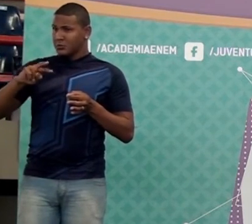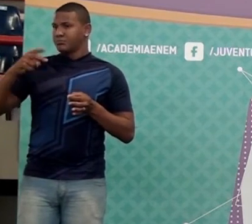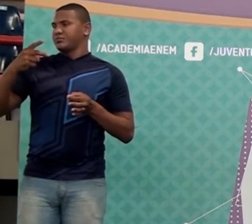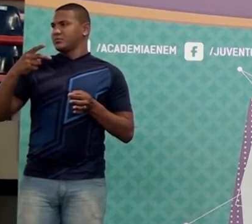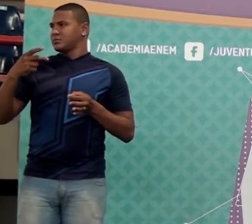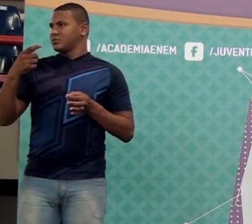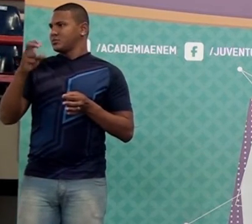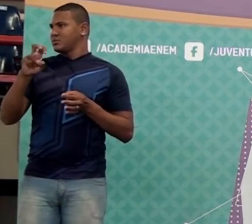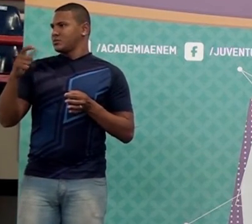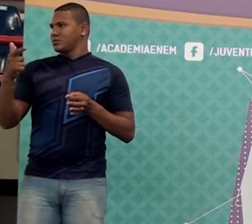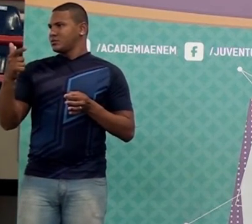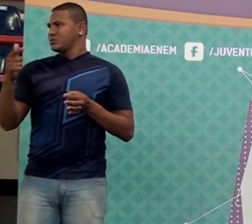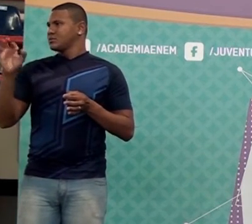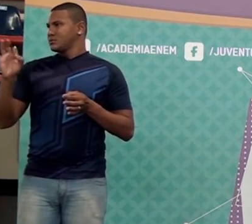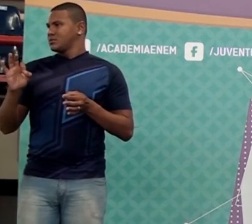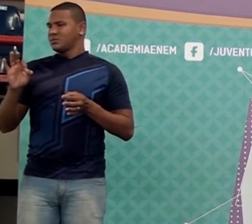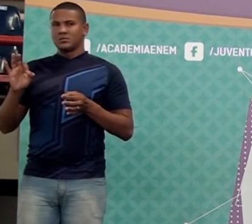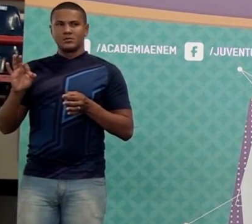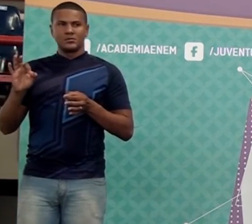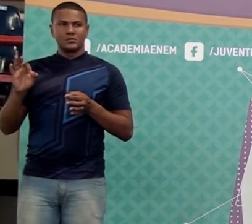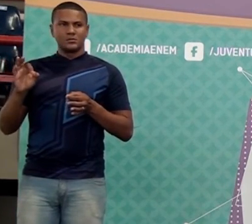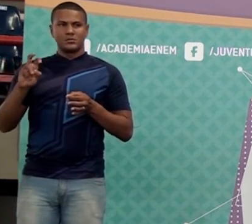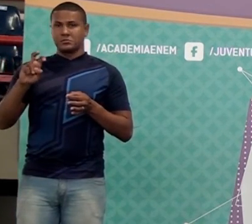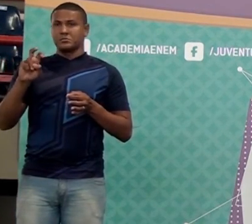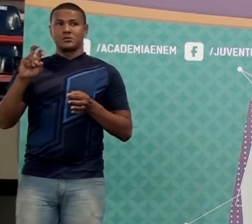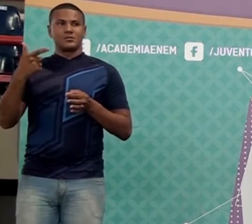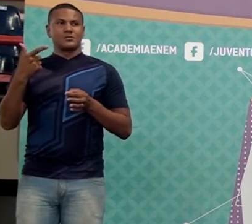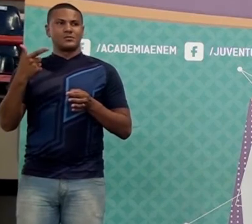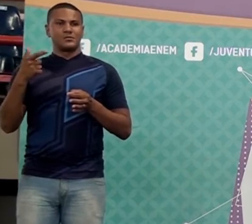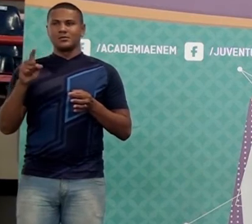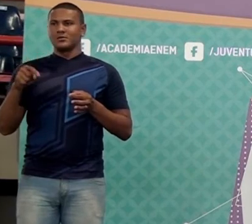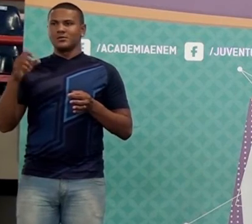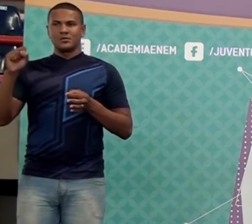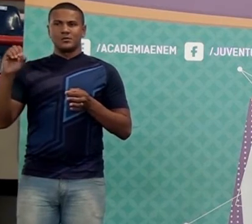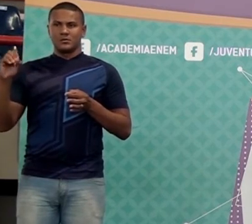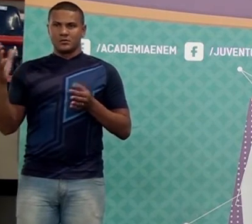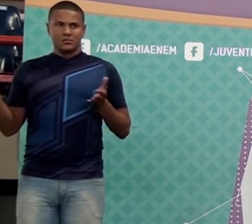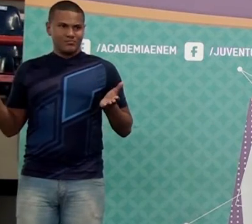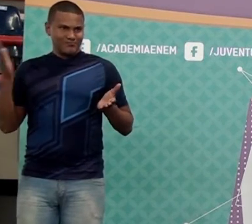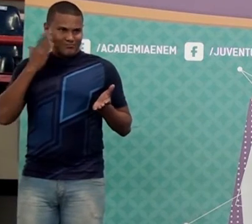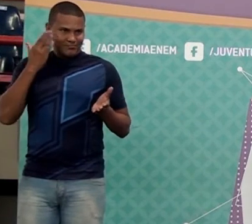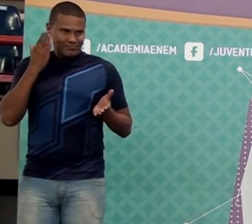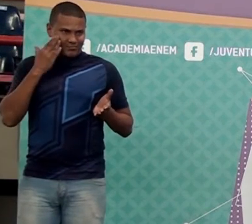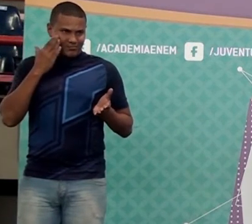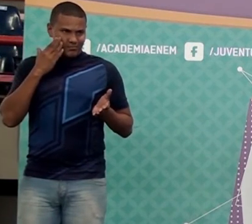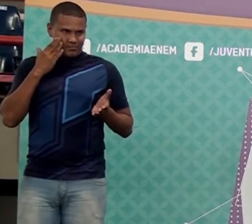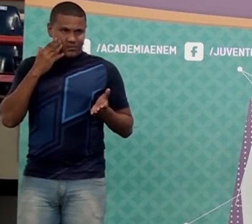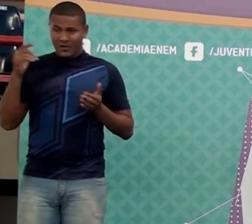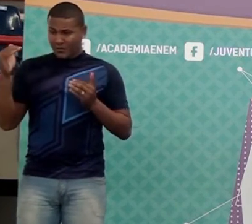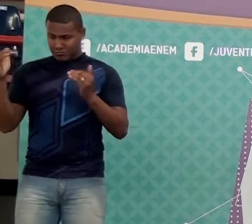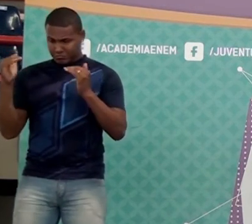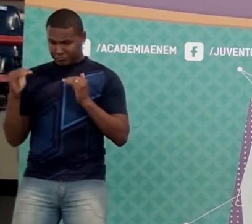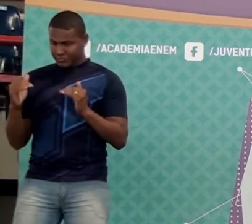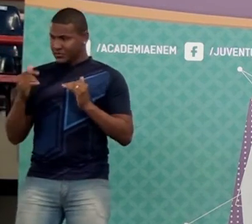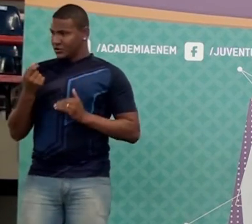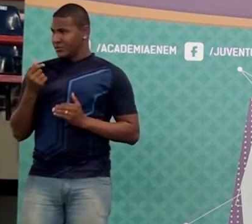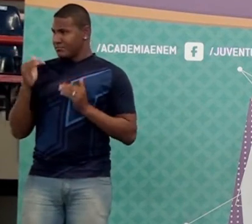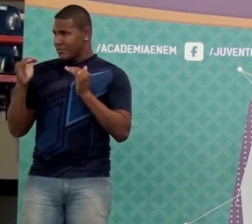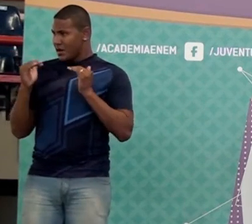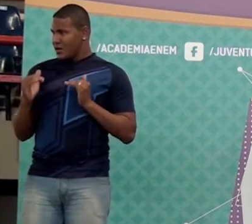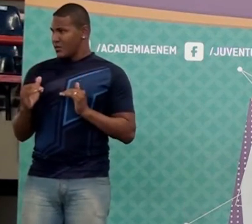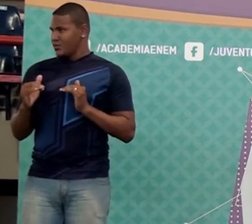eu não posso calcular 10% de 52,80. Porque o que o garçom calculou não foi em cima de 52,80. Foi em cima de um valor menor.